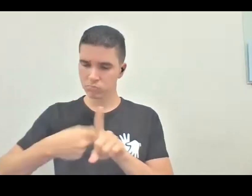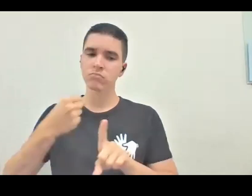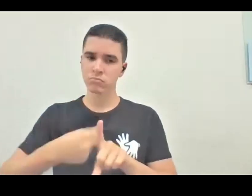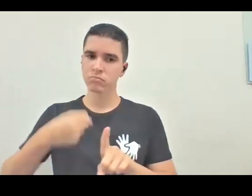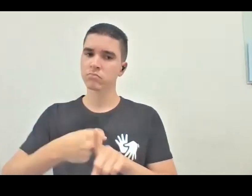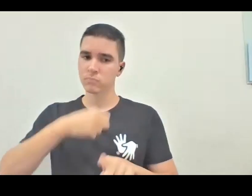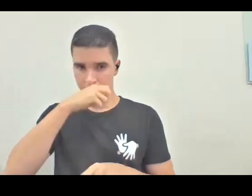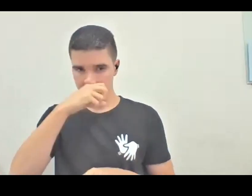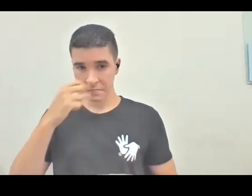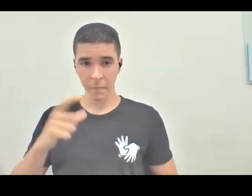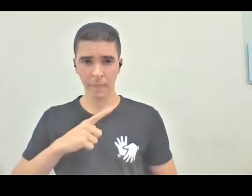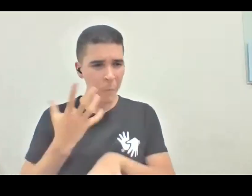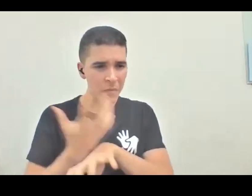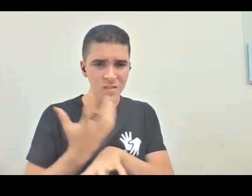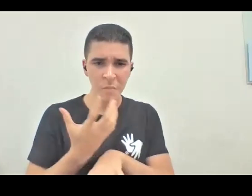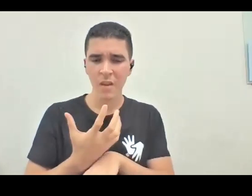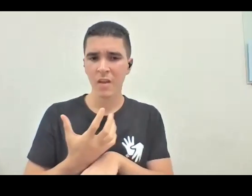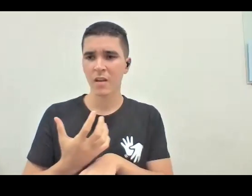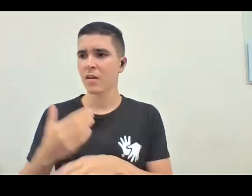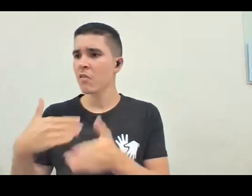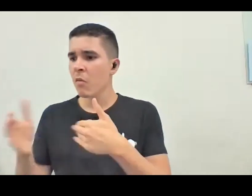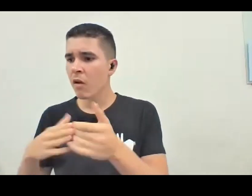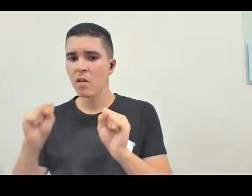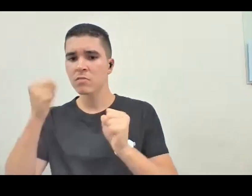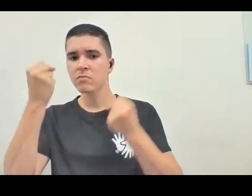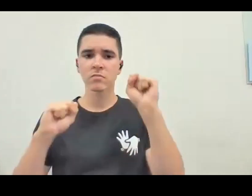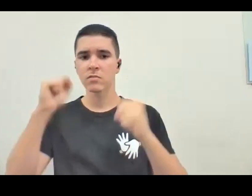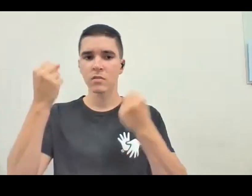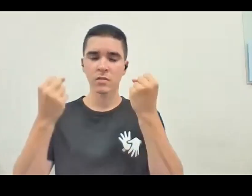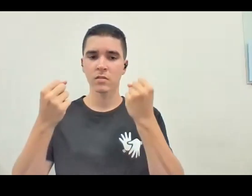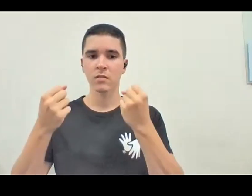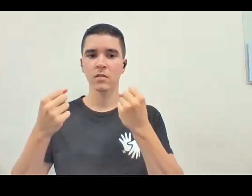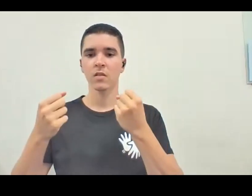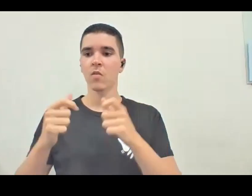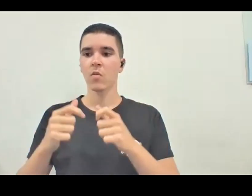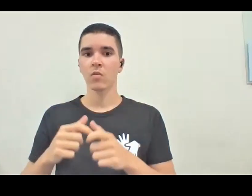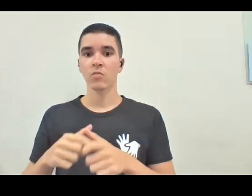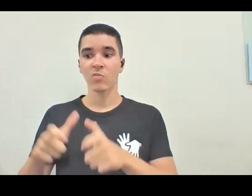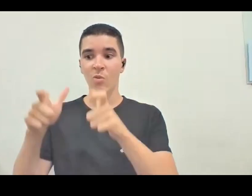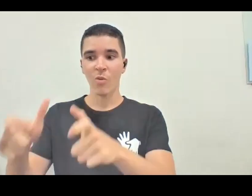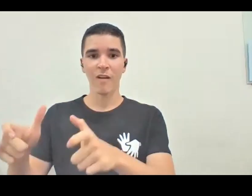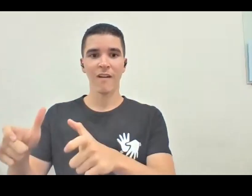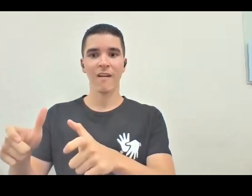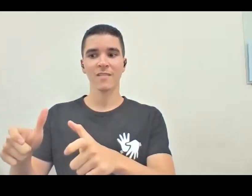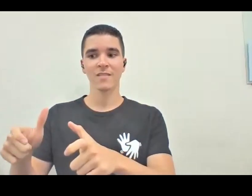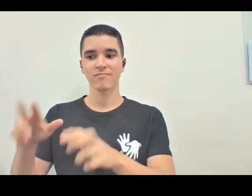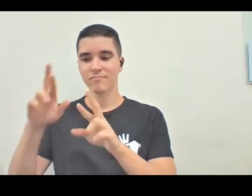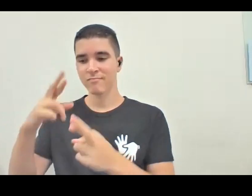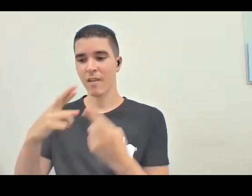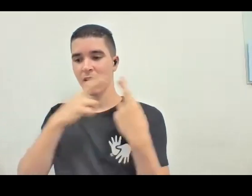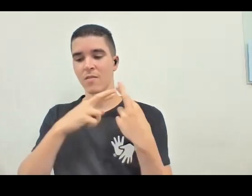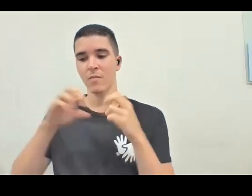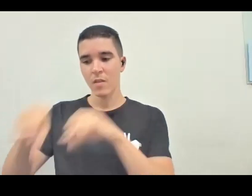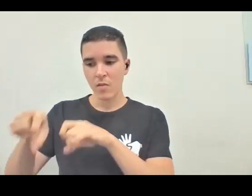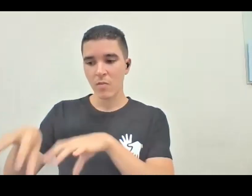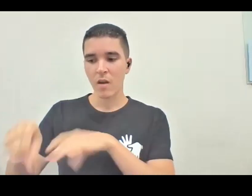disciplina, em tudo quanto é lugar hoje, ou qualquer indústria tem lá, uma parte responsável pela sustentabilidade, pela educação ambiental